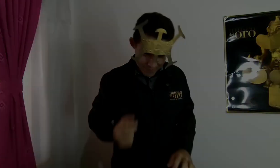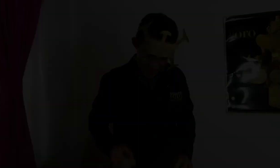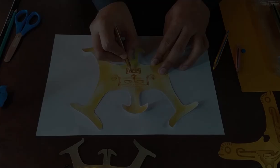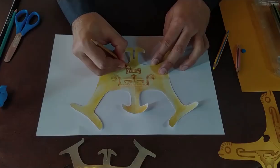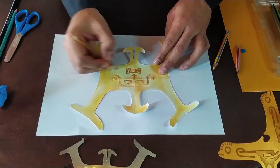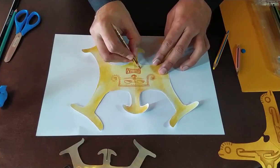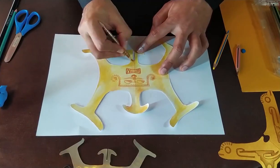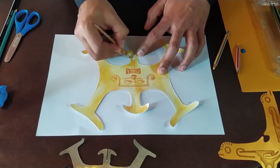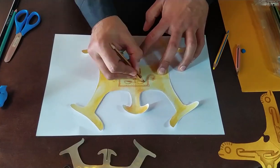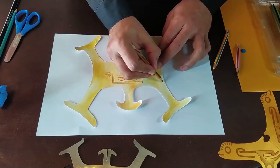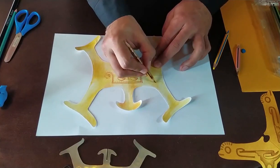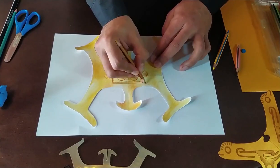¡Muy bien!